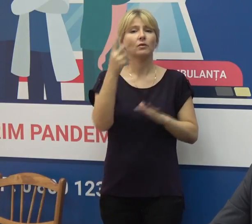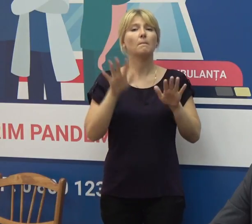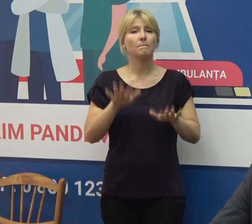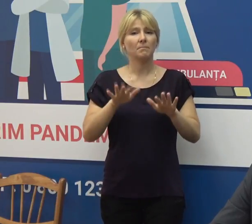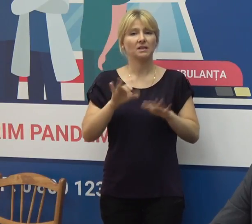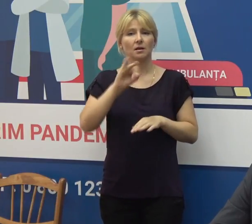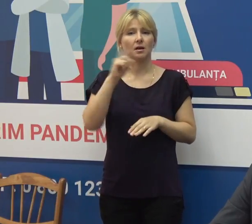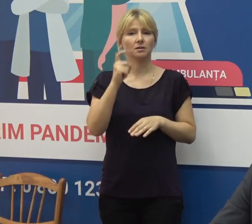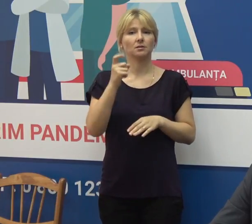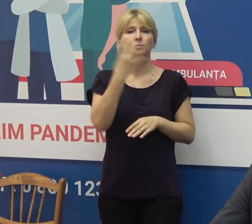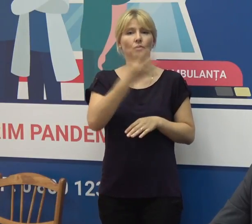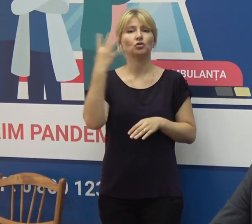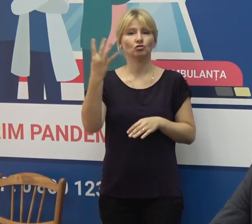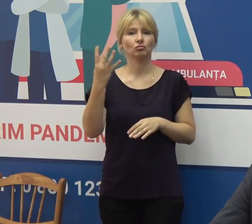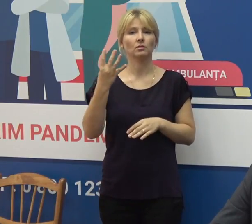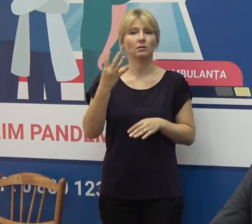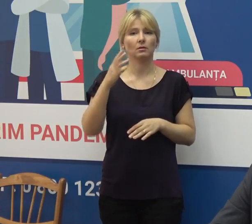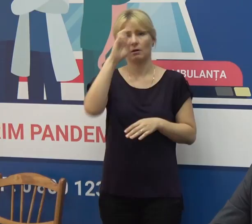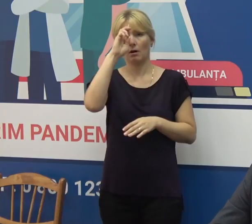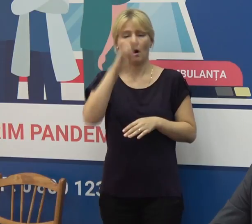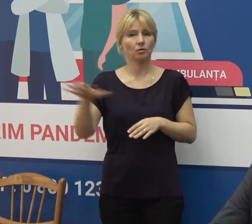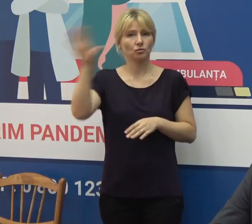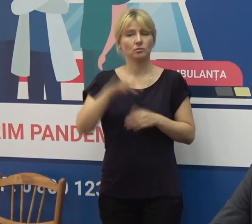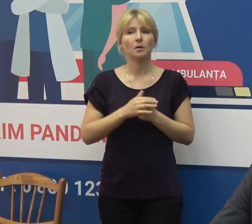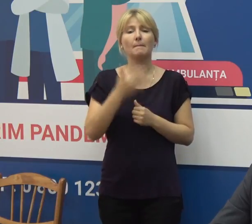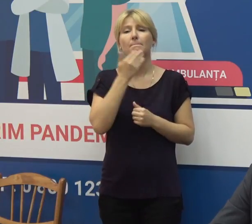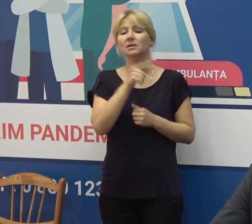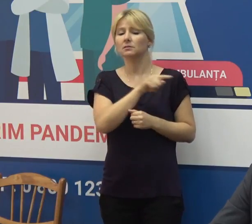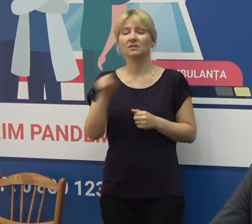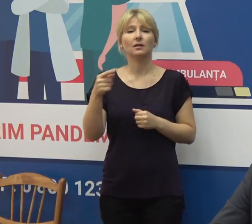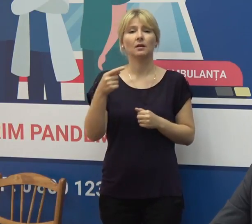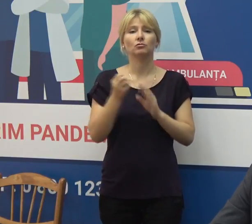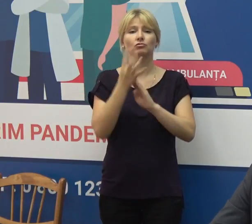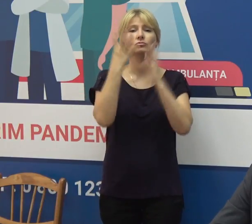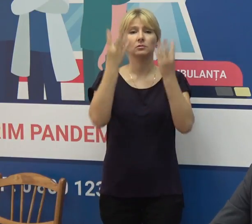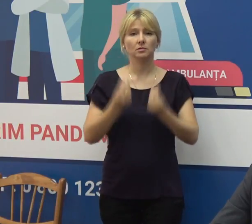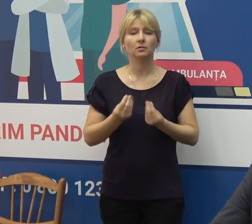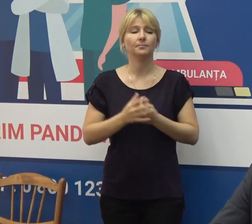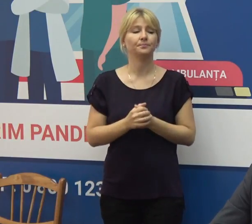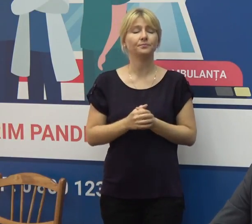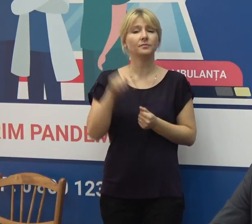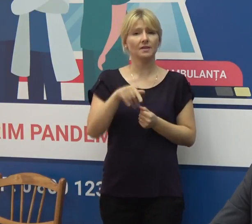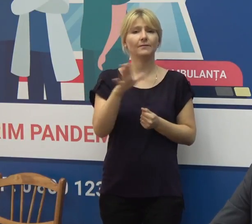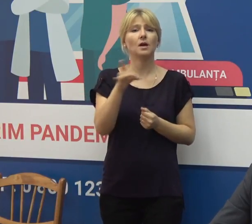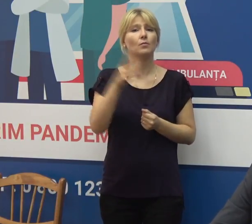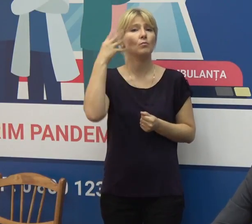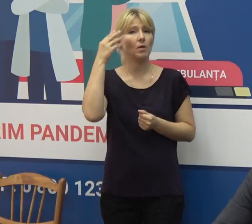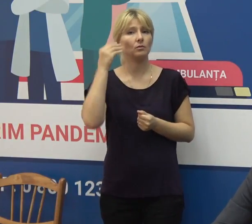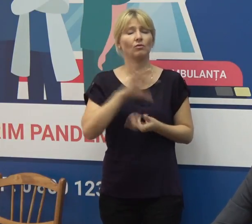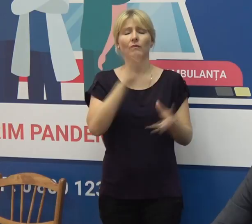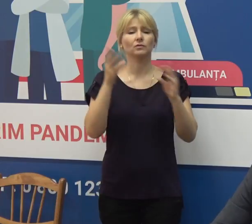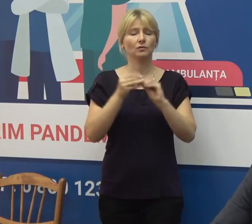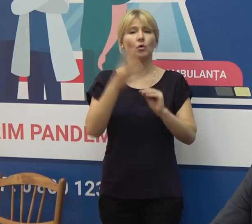de țări. Incidența pentru ultimele 14 zile în Republica Moldova constituie 46